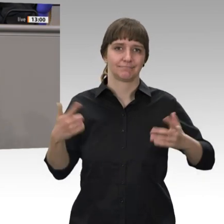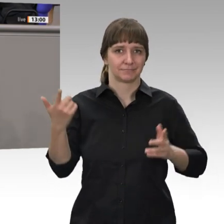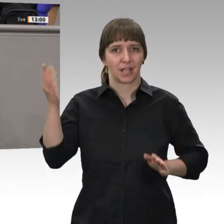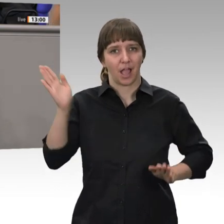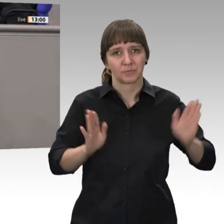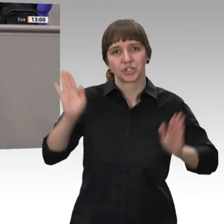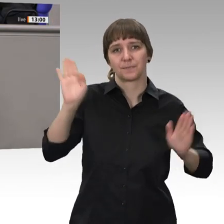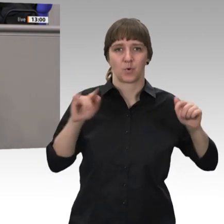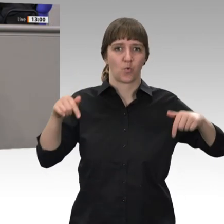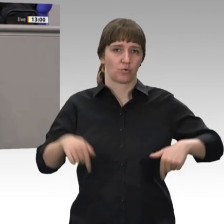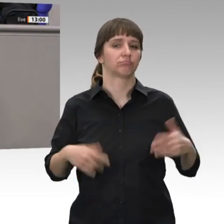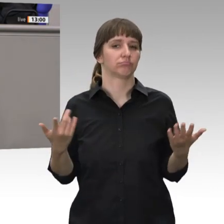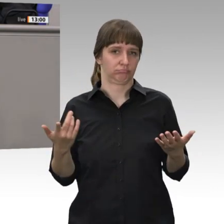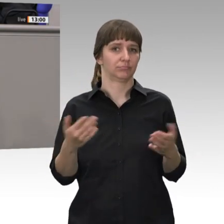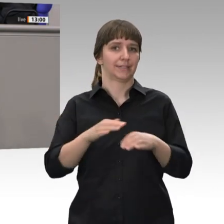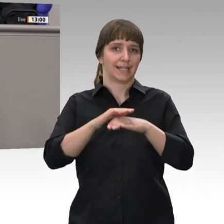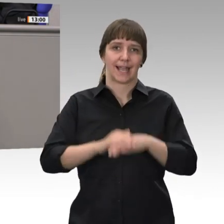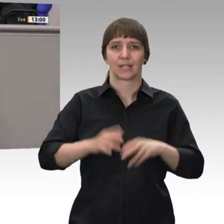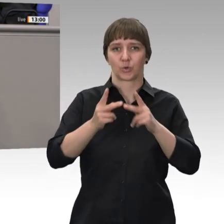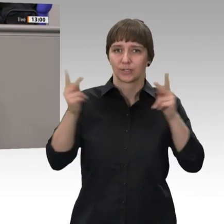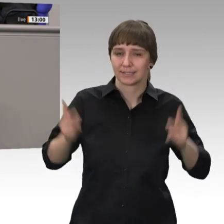Rentenkonzept einer grünen Garantierente. Vielen Dank.